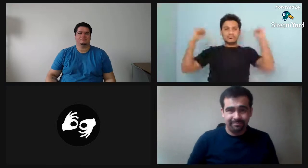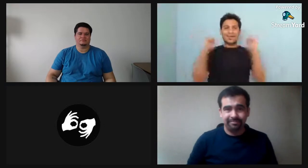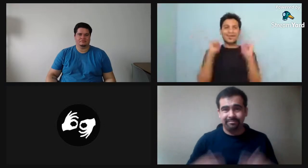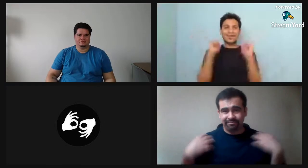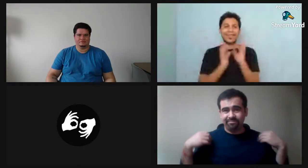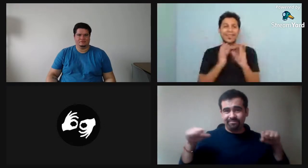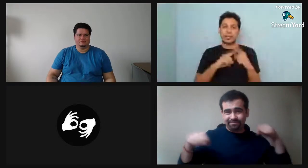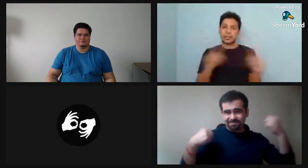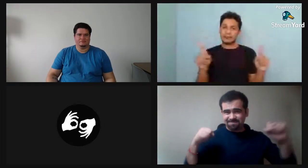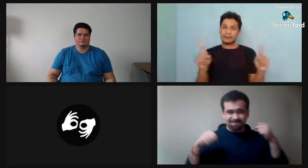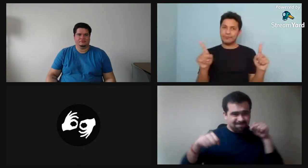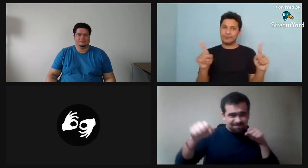Ahí.